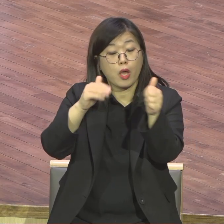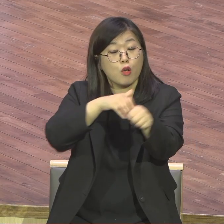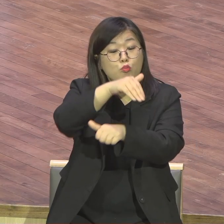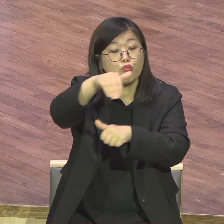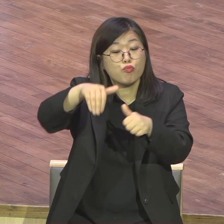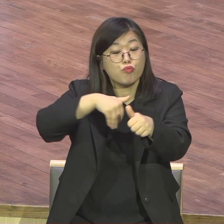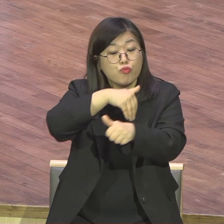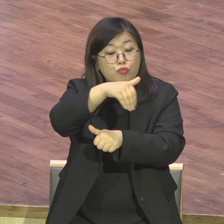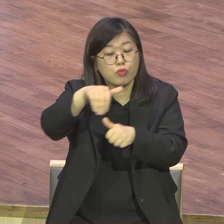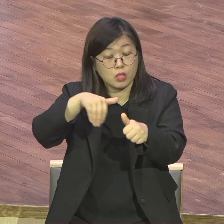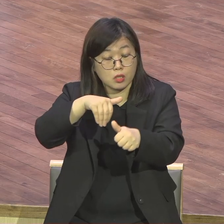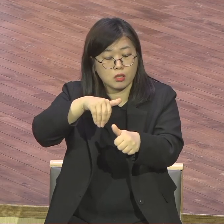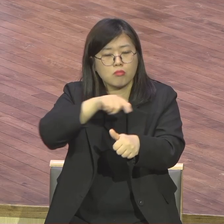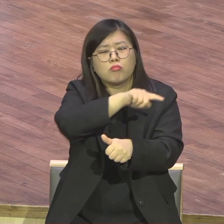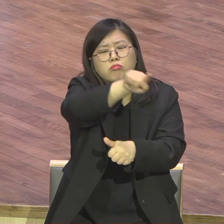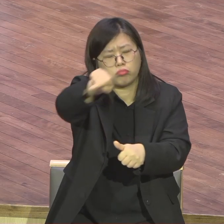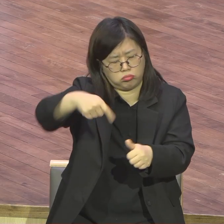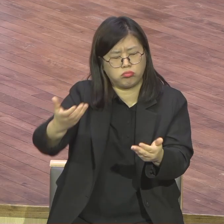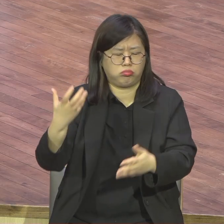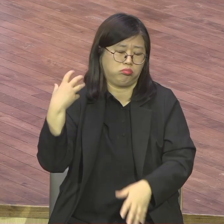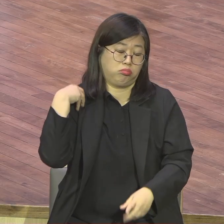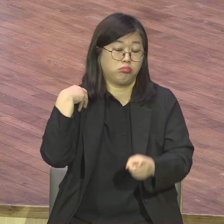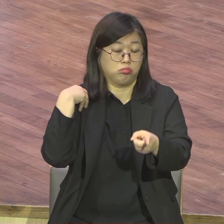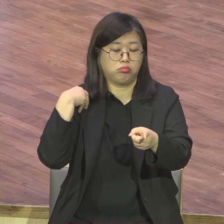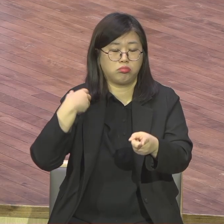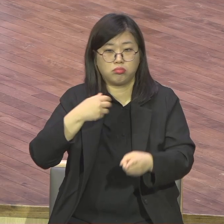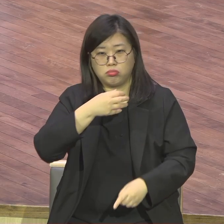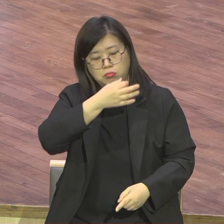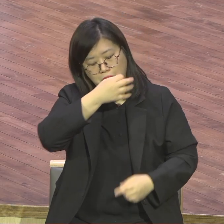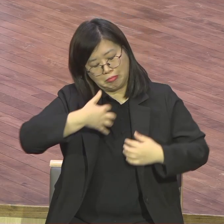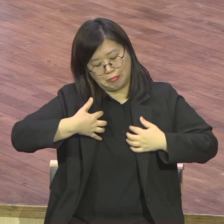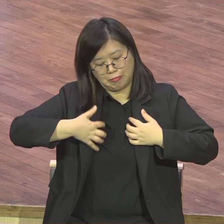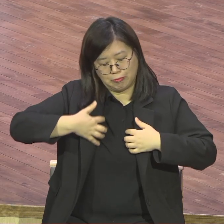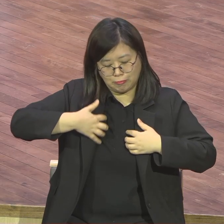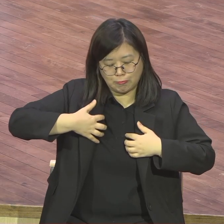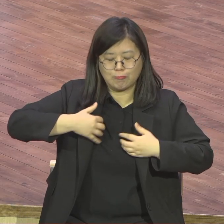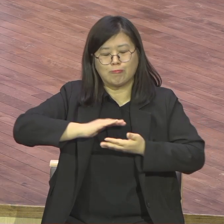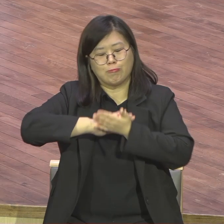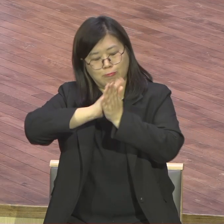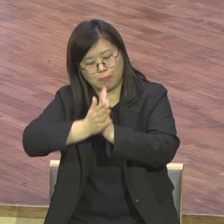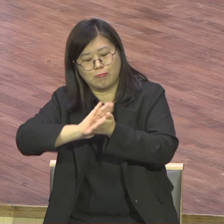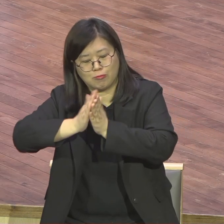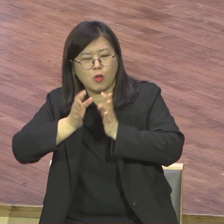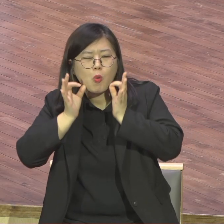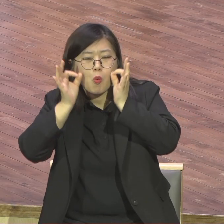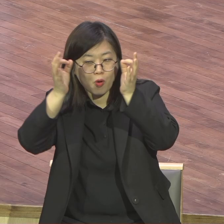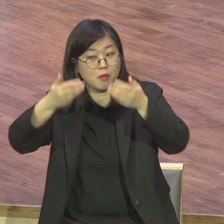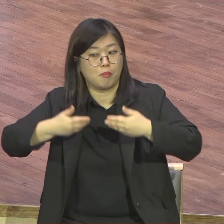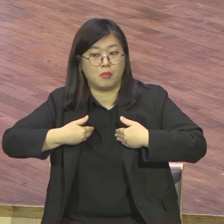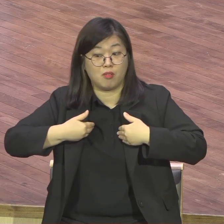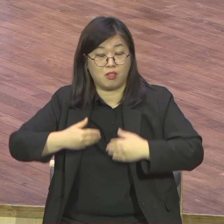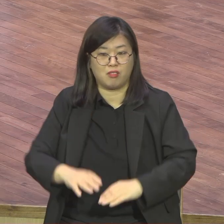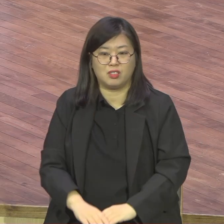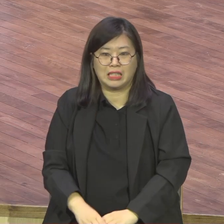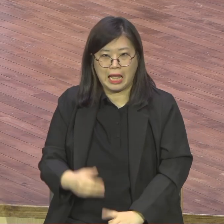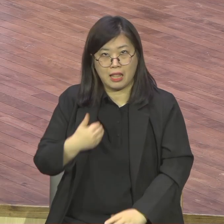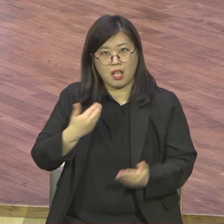그래서 직분이. 뭐 그렇게. 직분 맞고 쓰드렸어 봅니다. 그것도 크게 직분이라고 오해하는 겁니다.